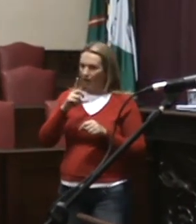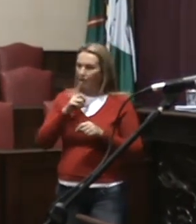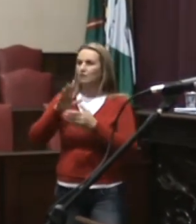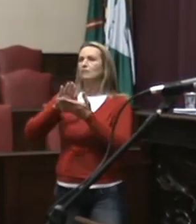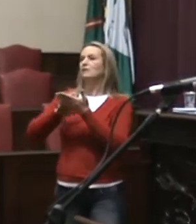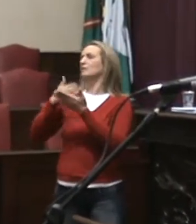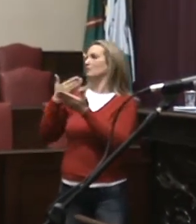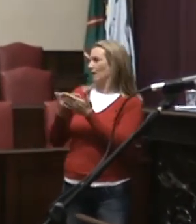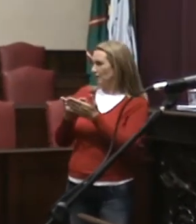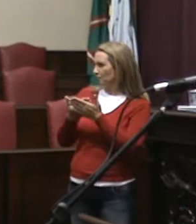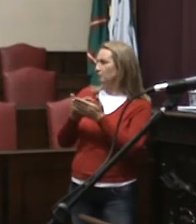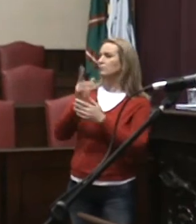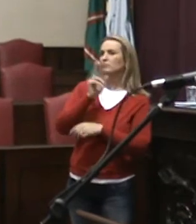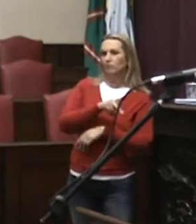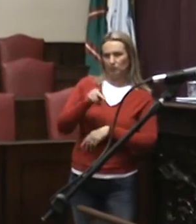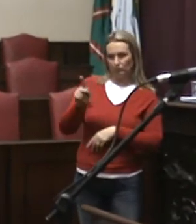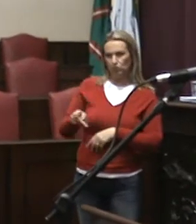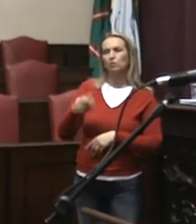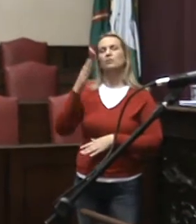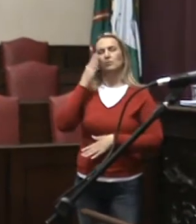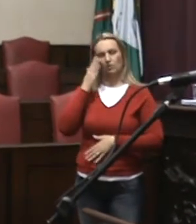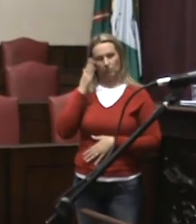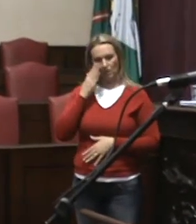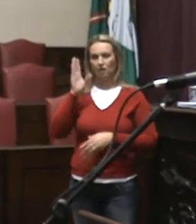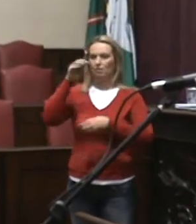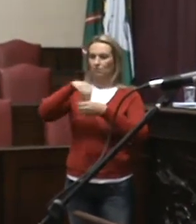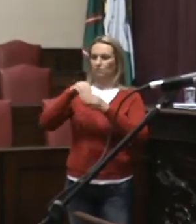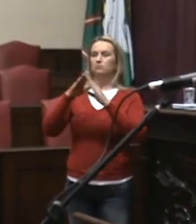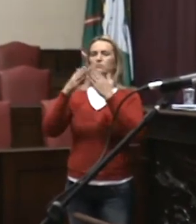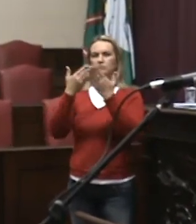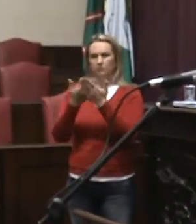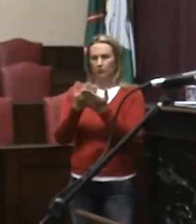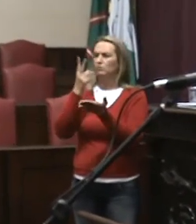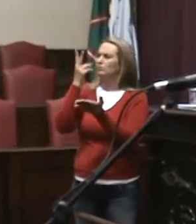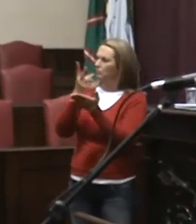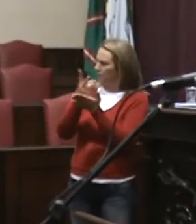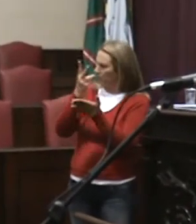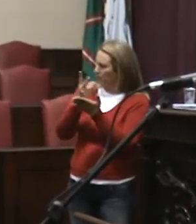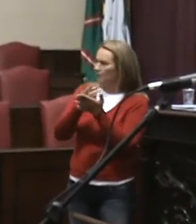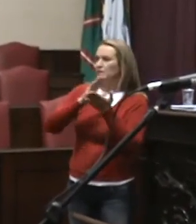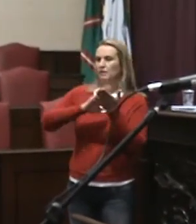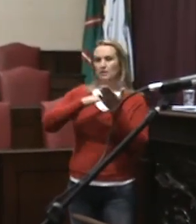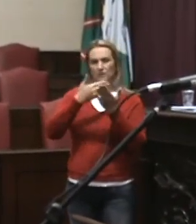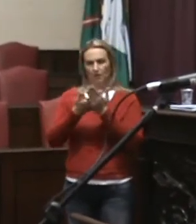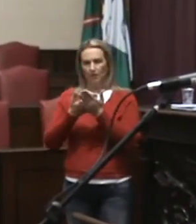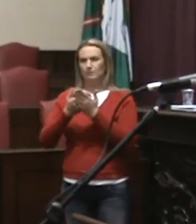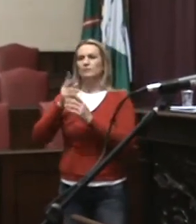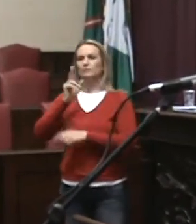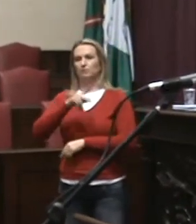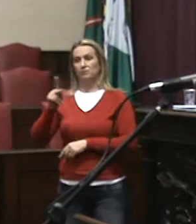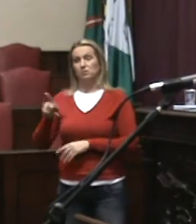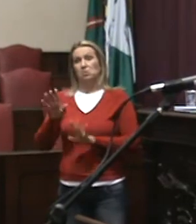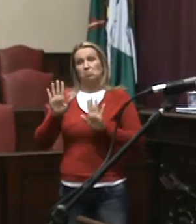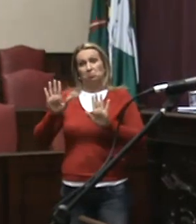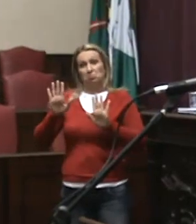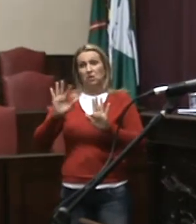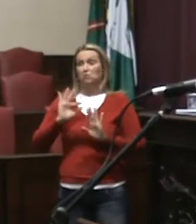o professor, que eu sei que está sendo implementado. Talvez um dia possamos ter todos os professores habilitados em Libras. Não sei.